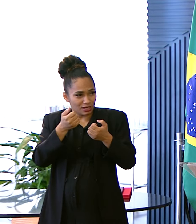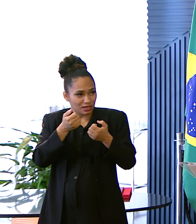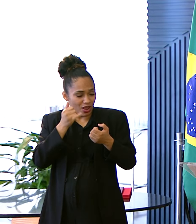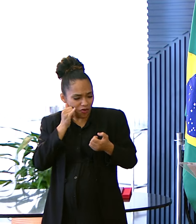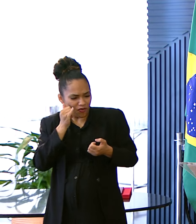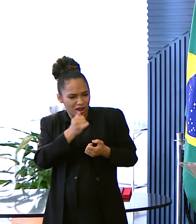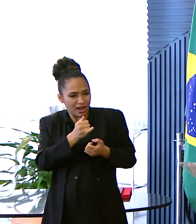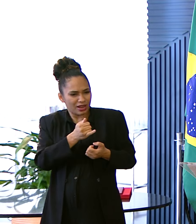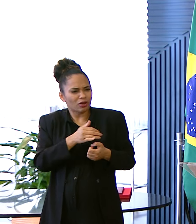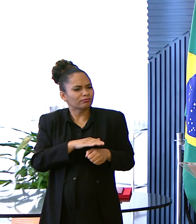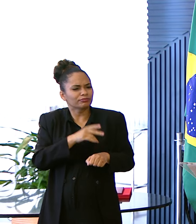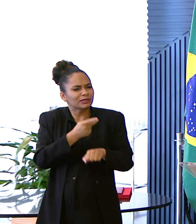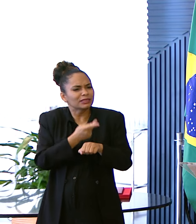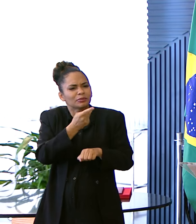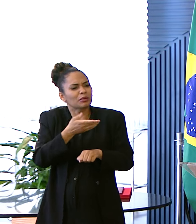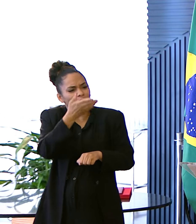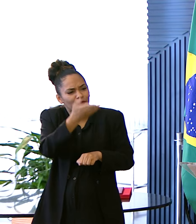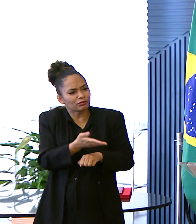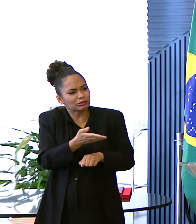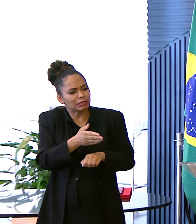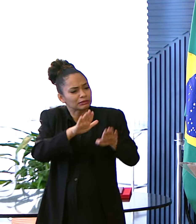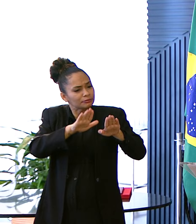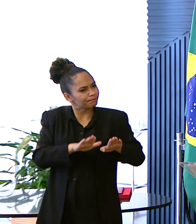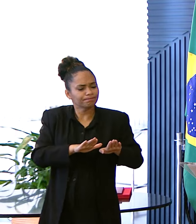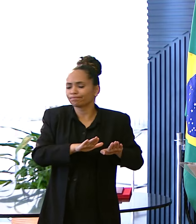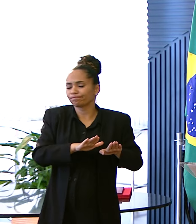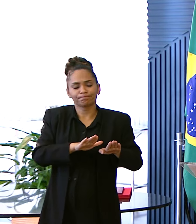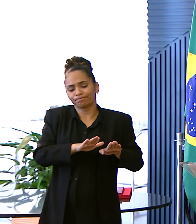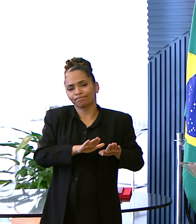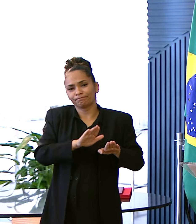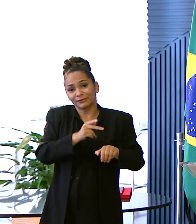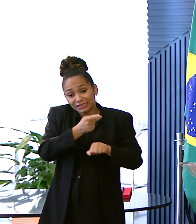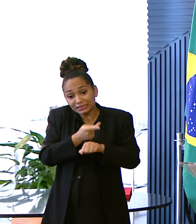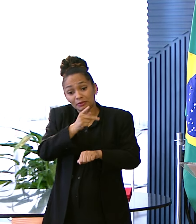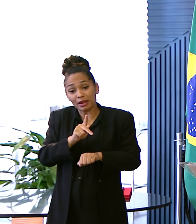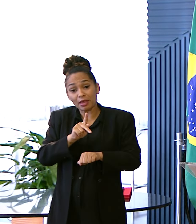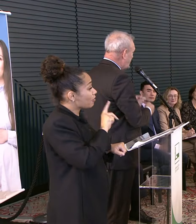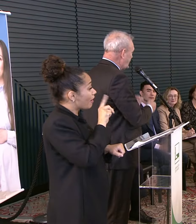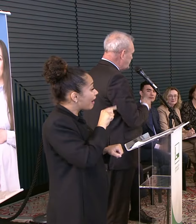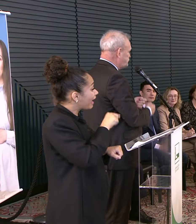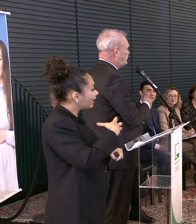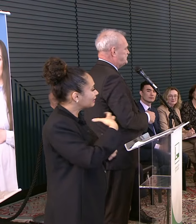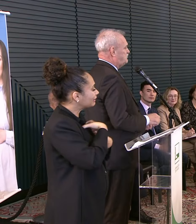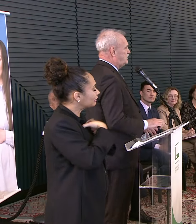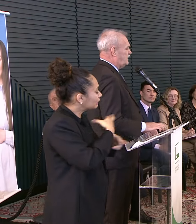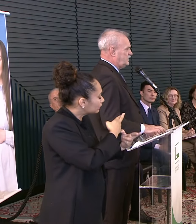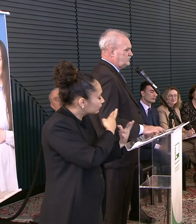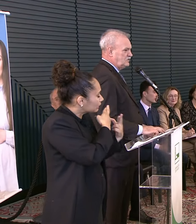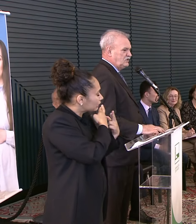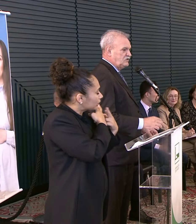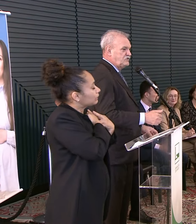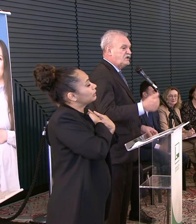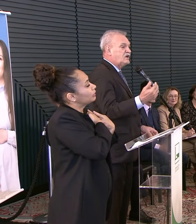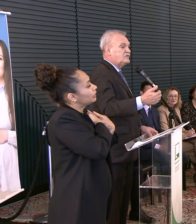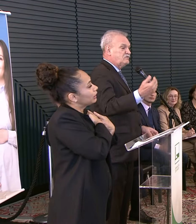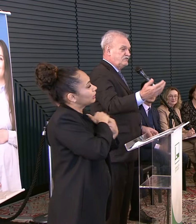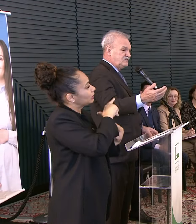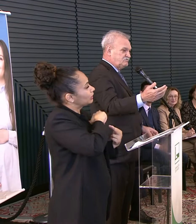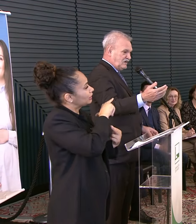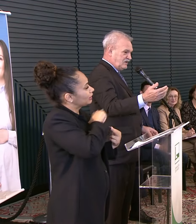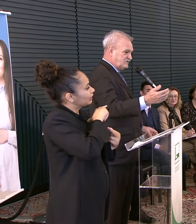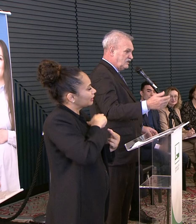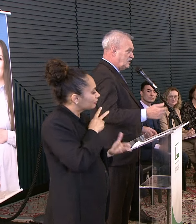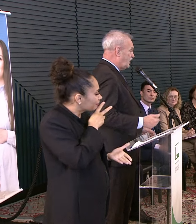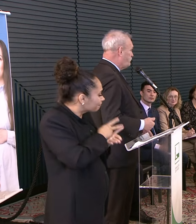Olha, esse prêmio Não é para vocês acomodarem Esse prêmio É para vocês Sentirem a responsabilidade De cada